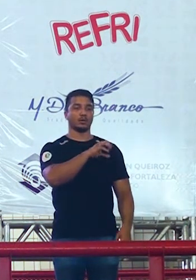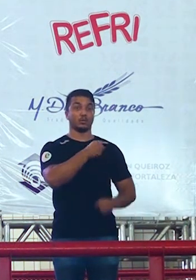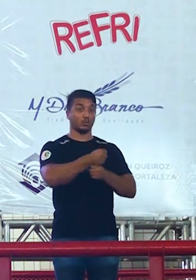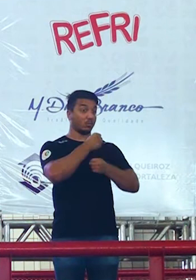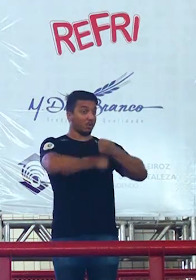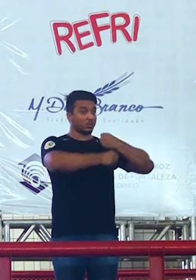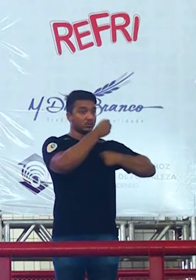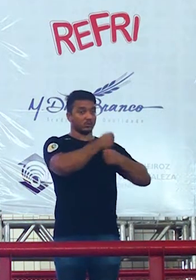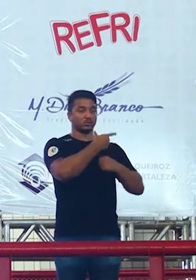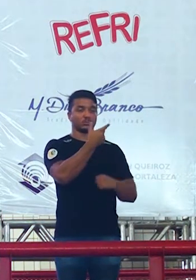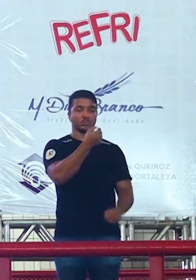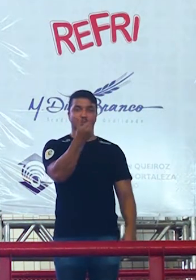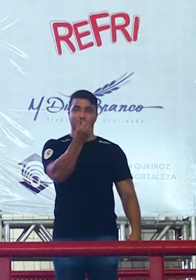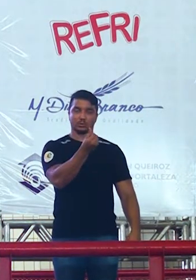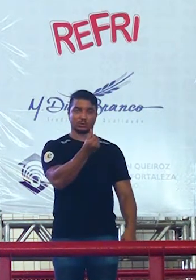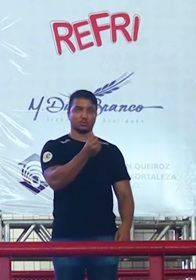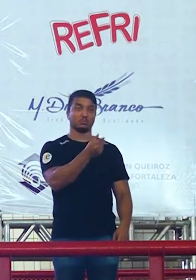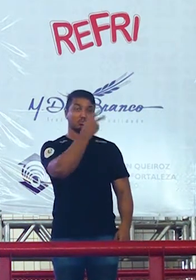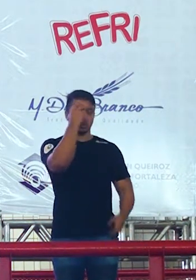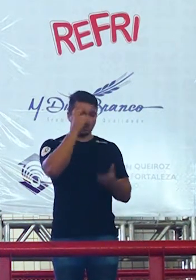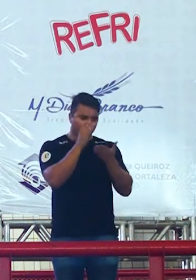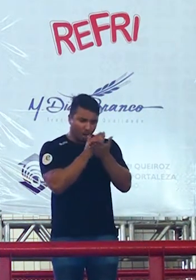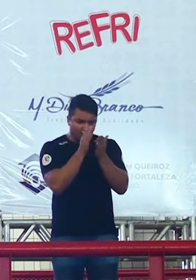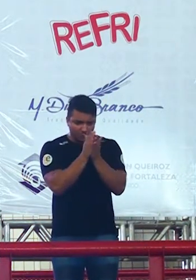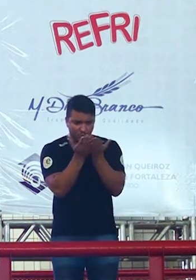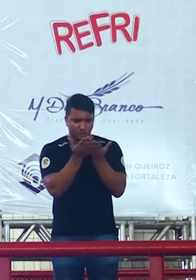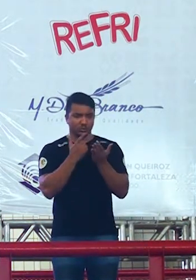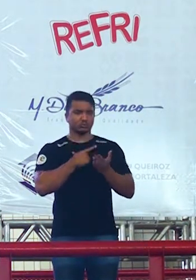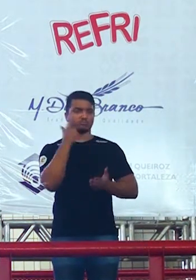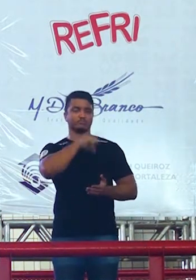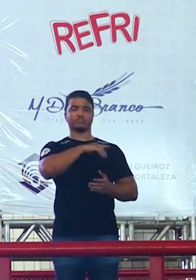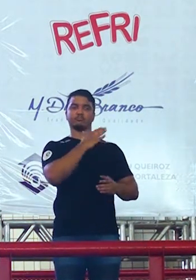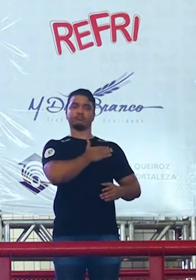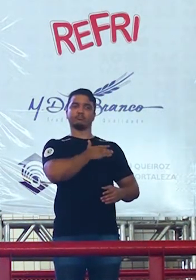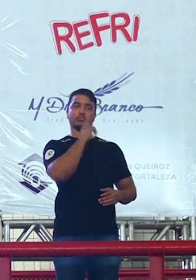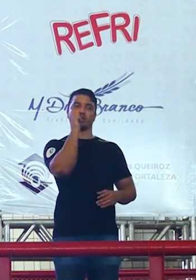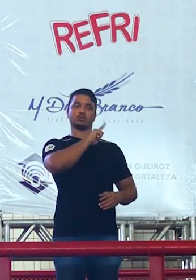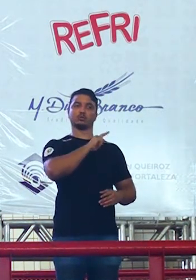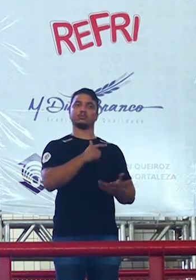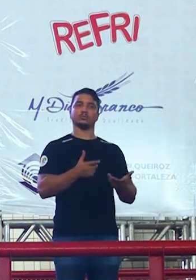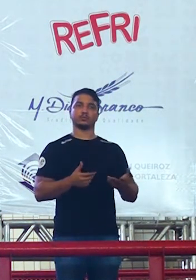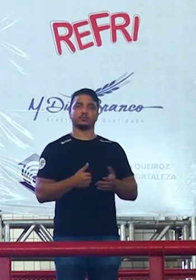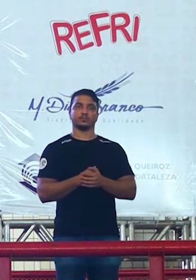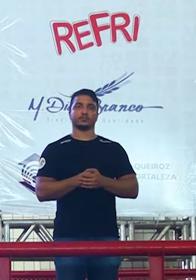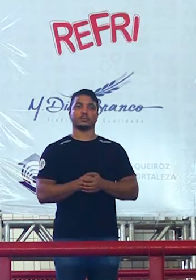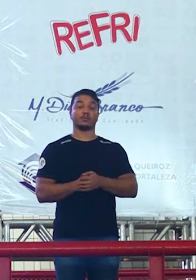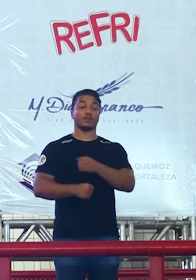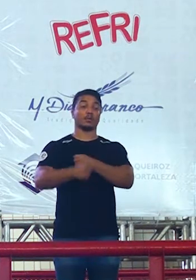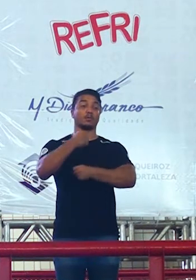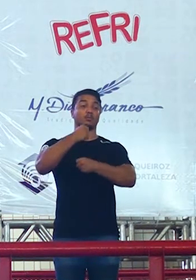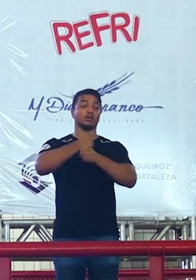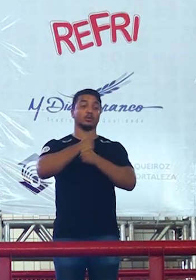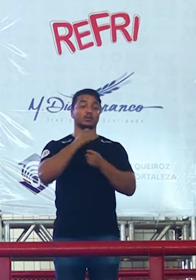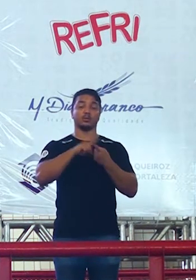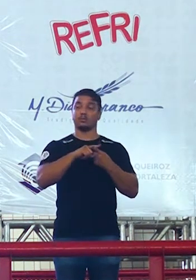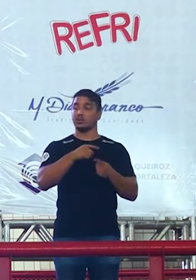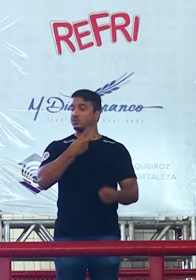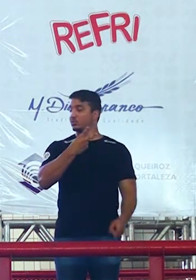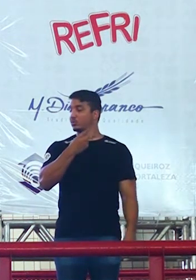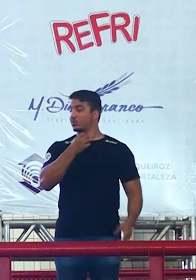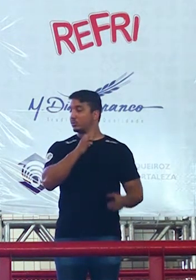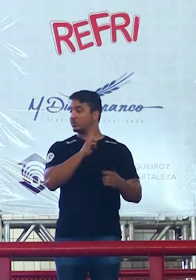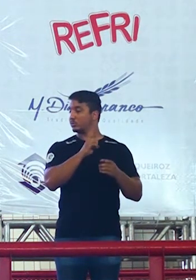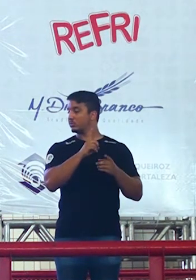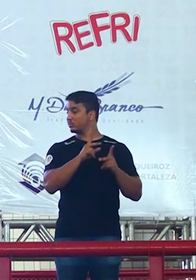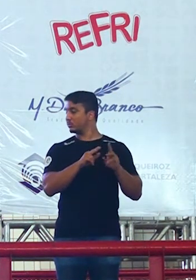passado e a galera leu a revista e voltou morta de satisfeita ano passado também teve essa segunda edição olha aí